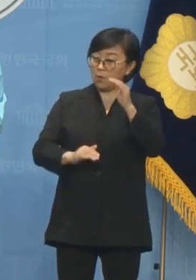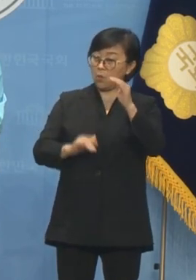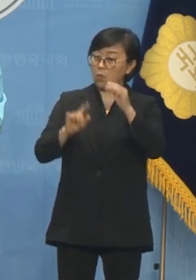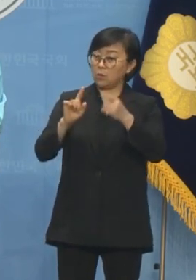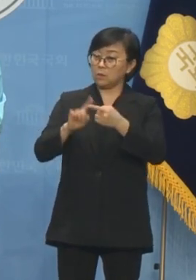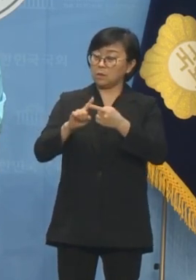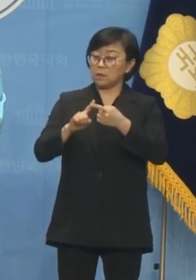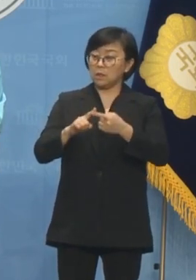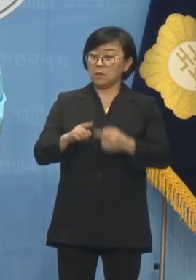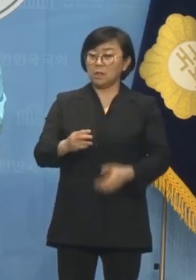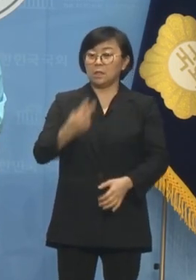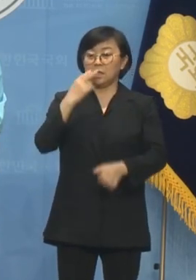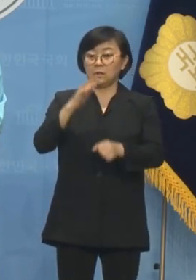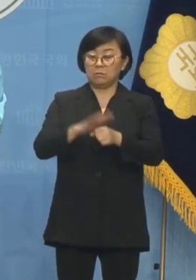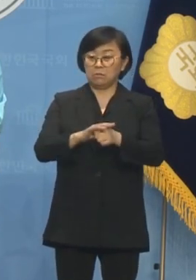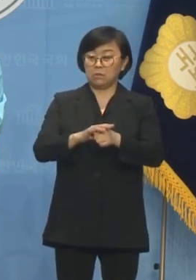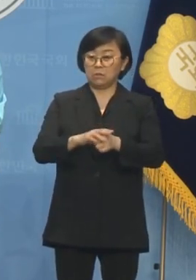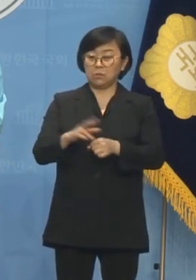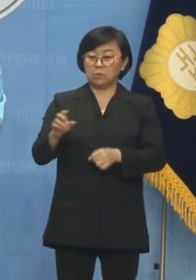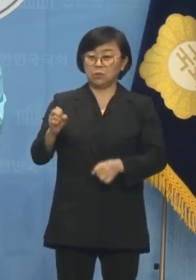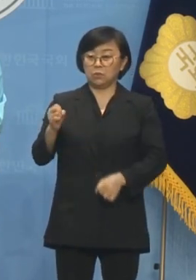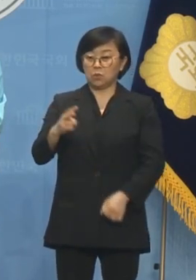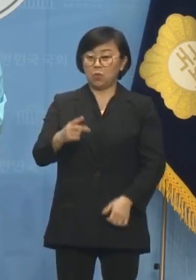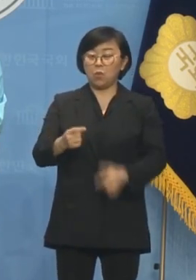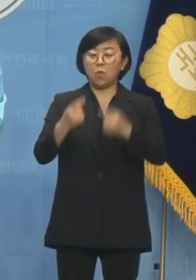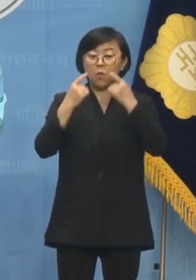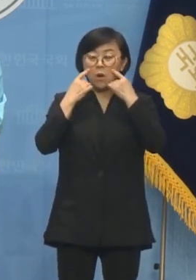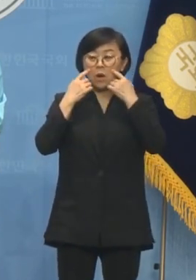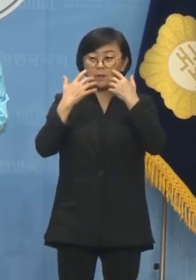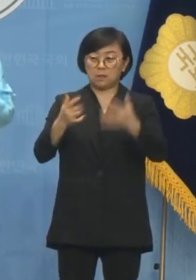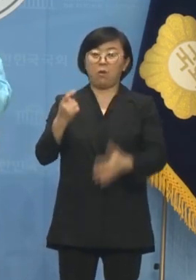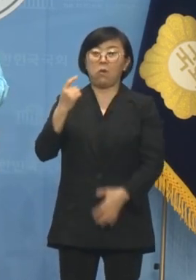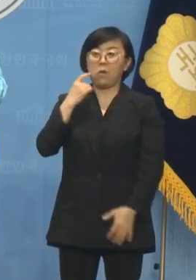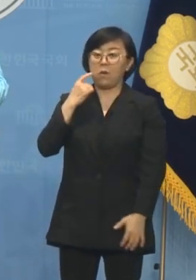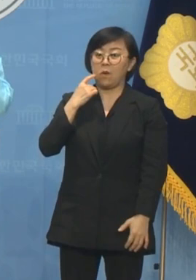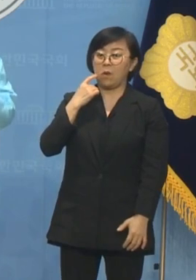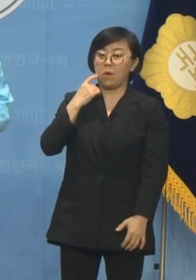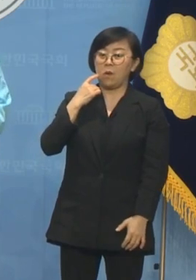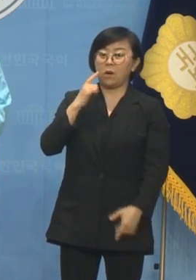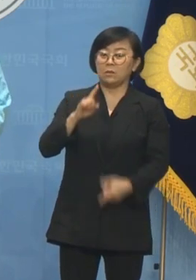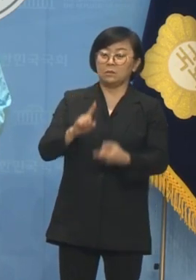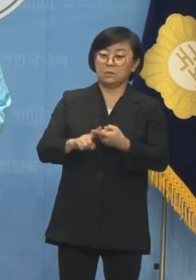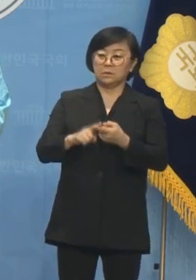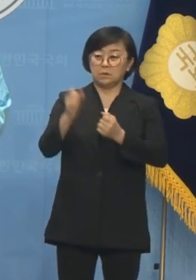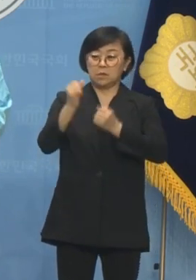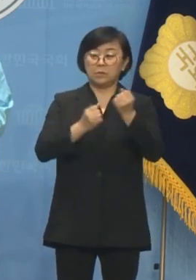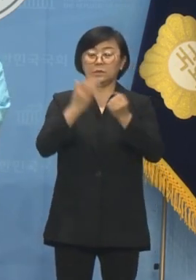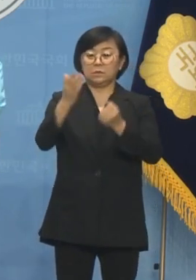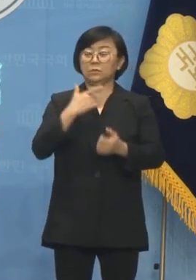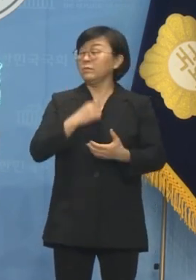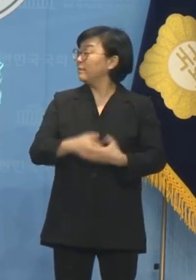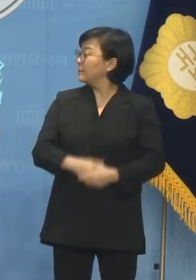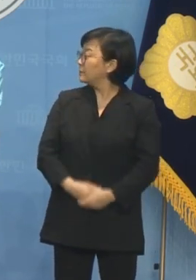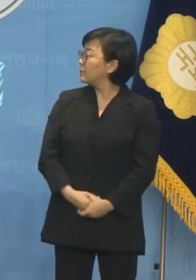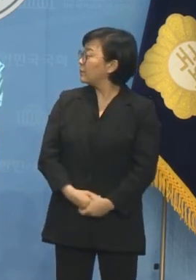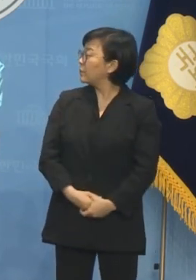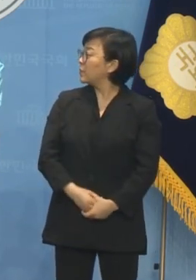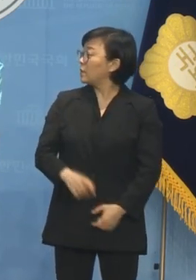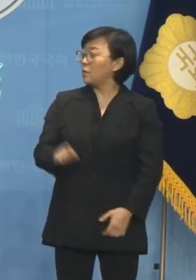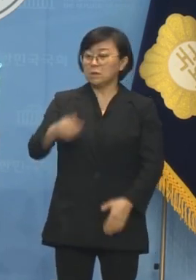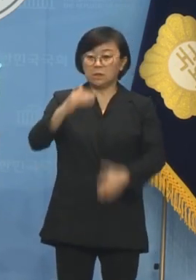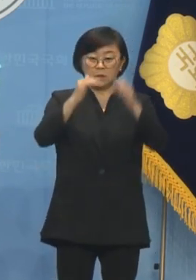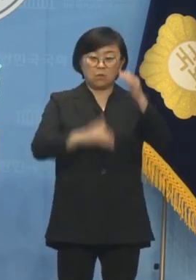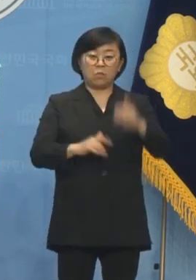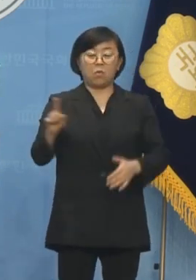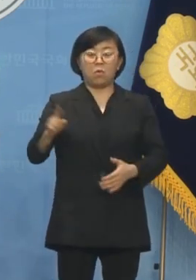허무 맹락한 그리고 거짓이 명백한 것인지 말씀드리고자 합니다. 어제 발언